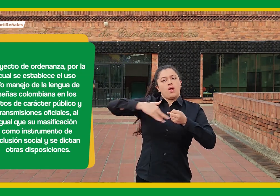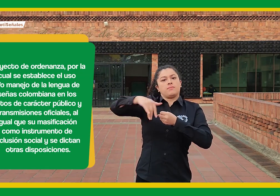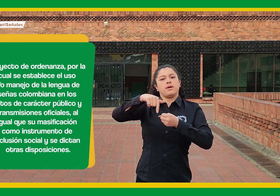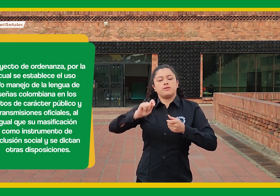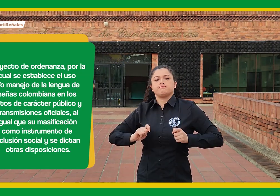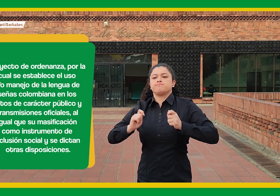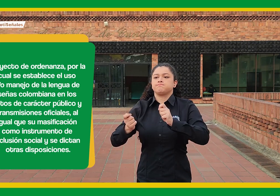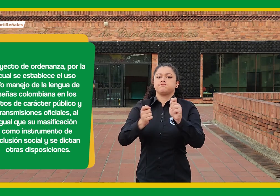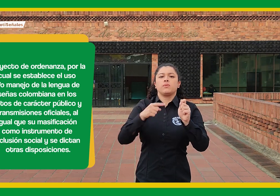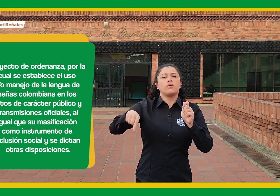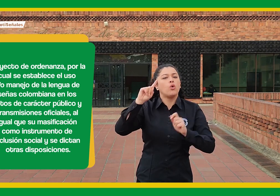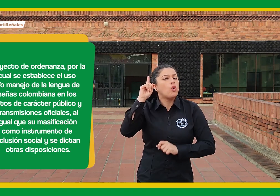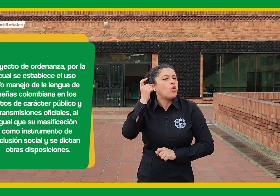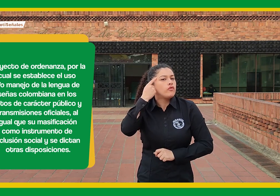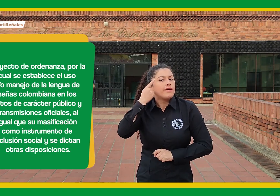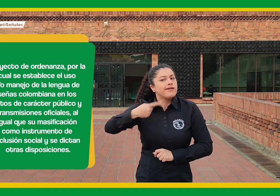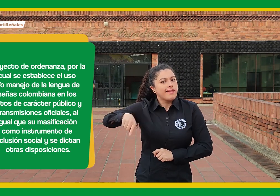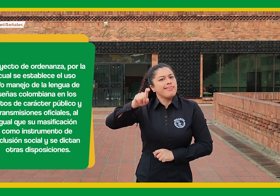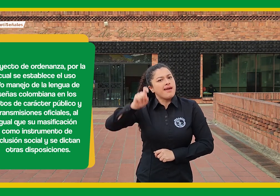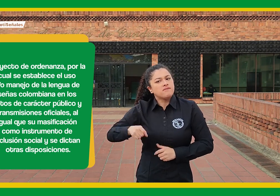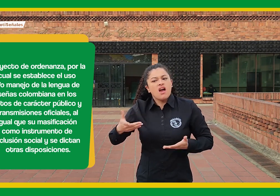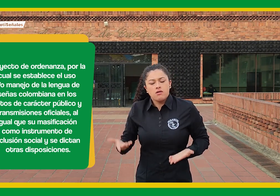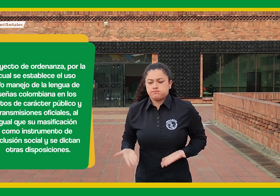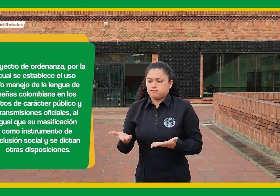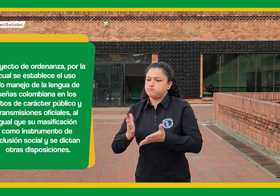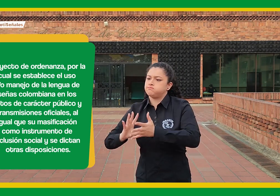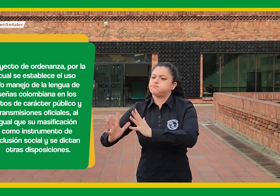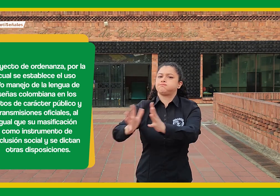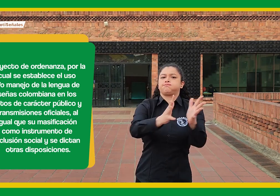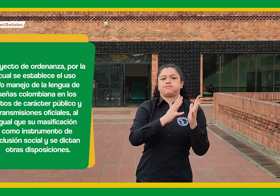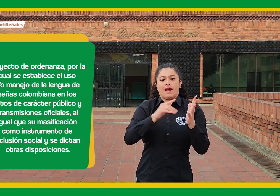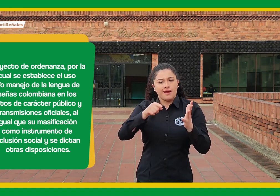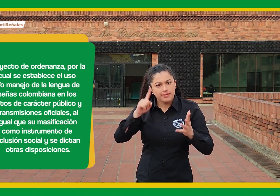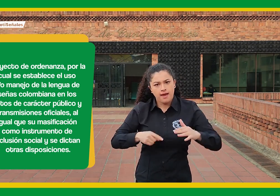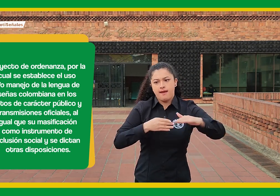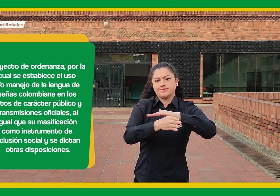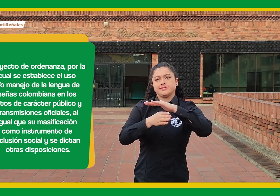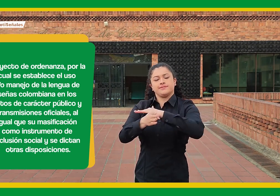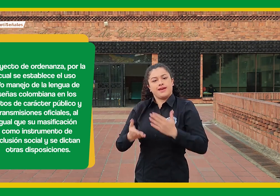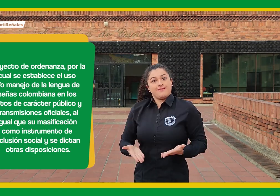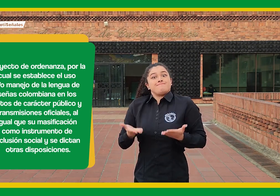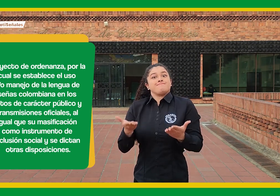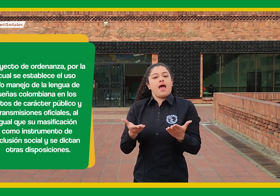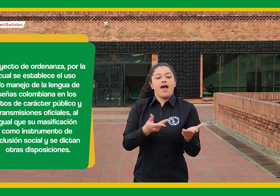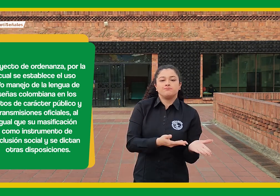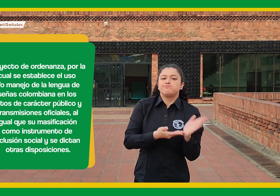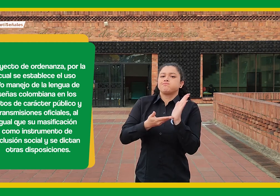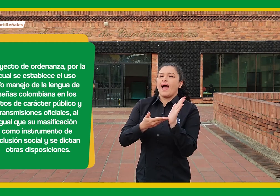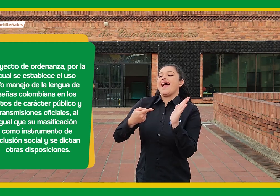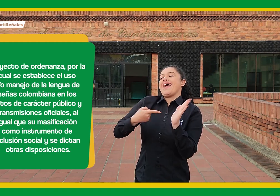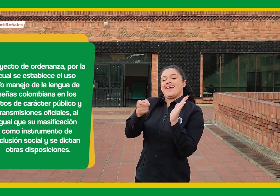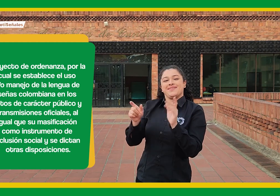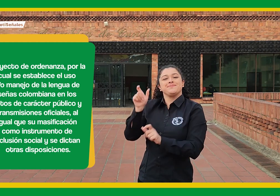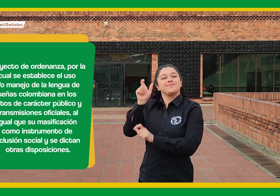Además de compartir sus comentarios y percepciones en relación al proyecto de ordenanza, los líderes